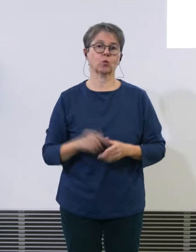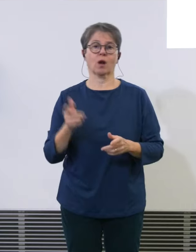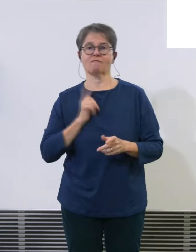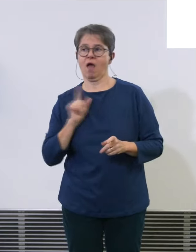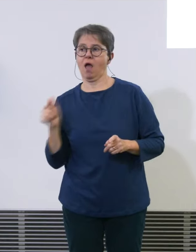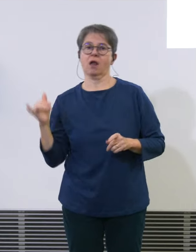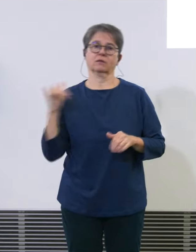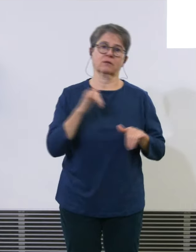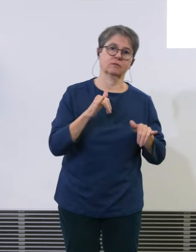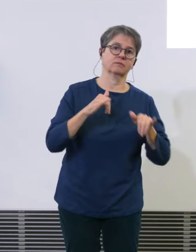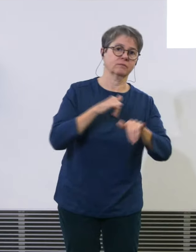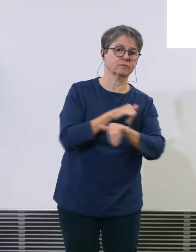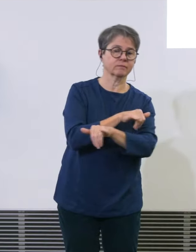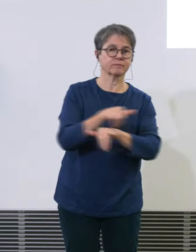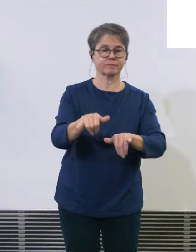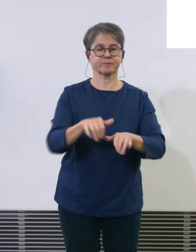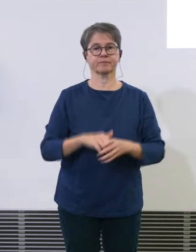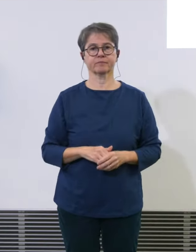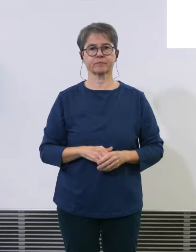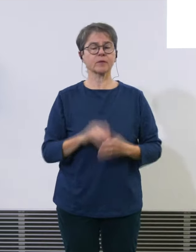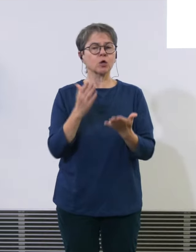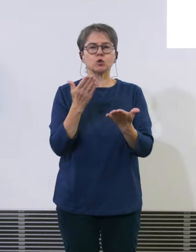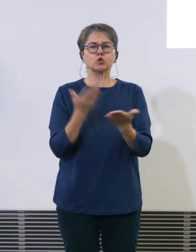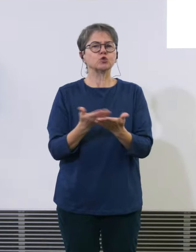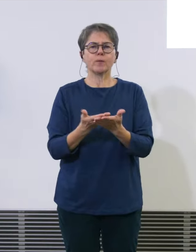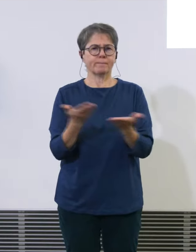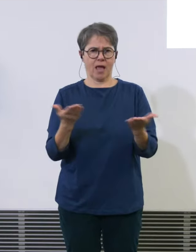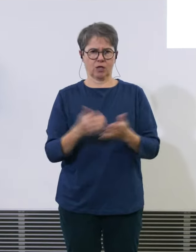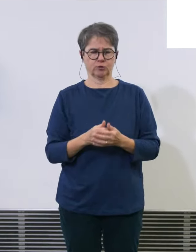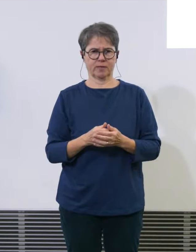geben könnte, wir nehmen die Piste 28 an.